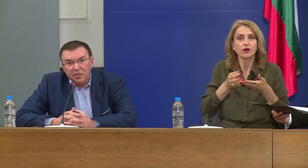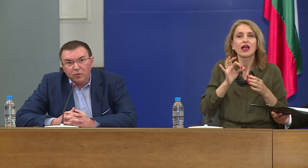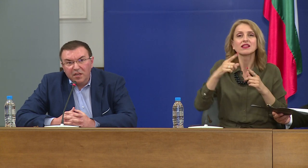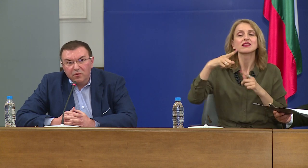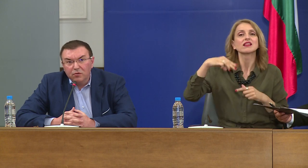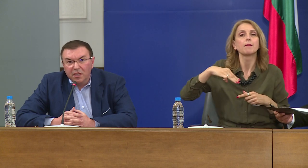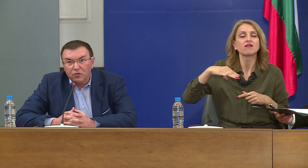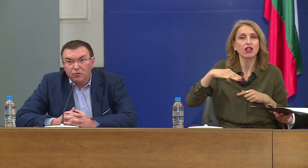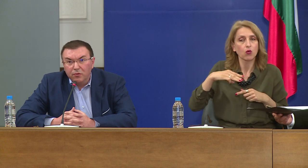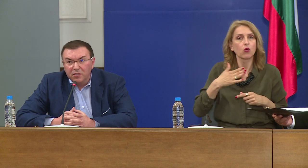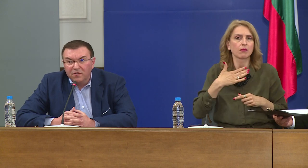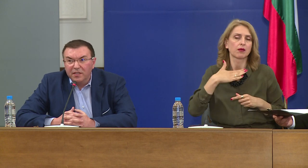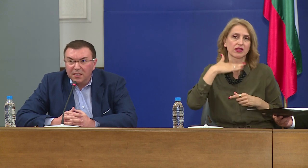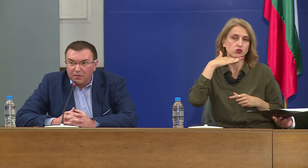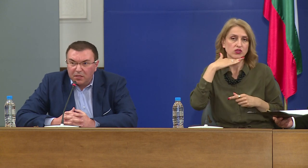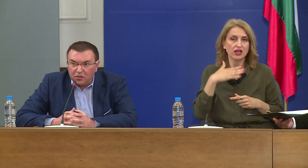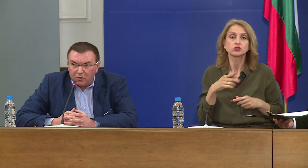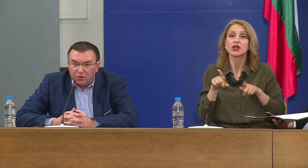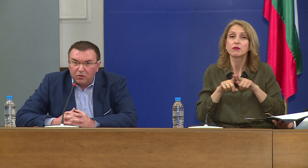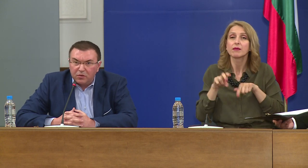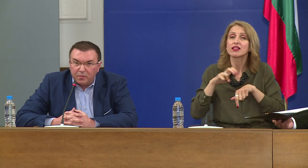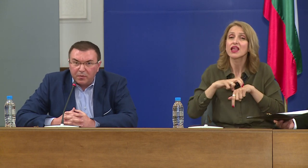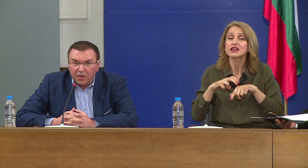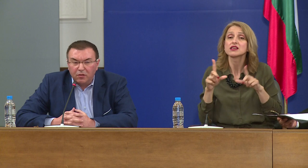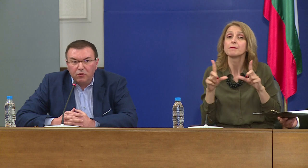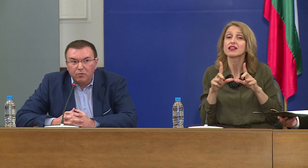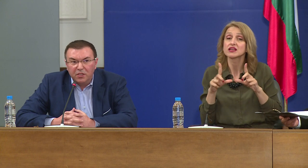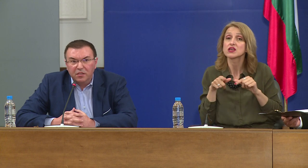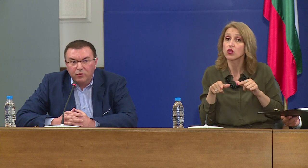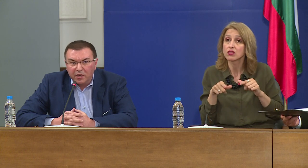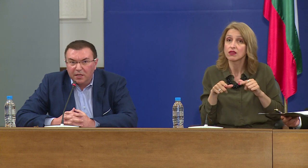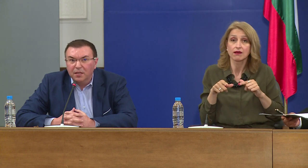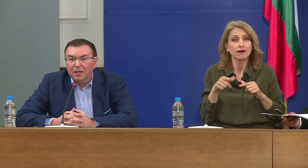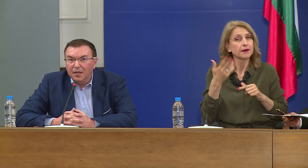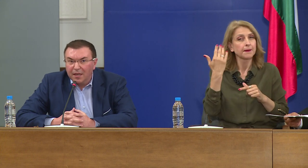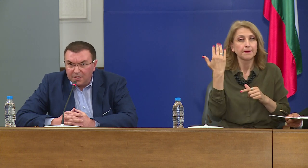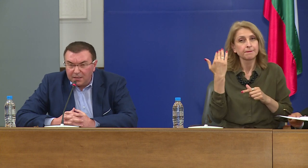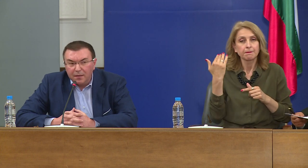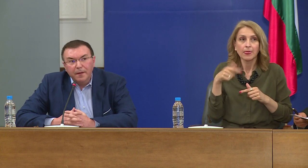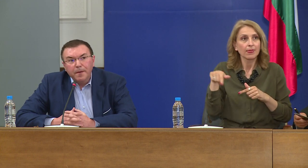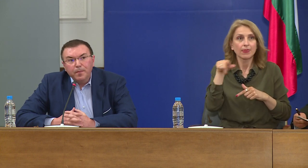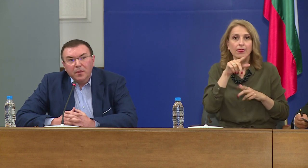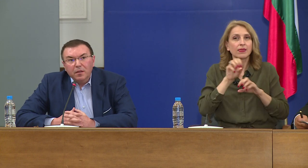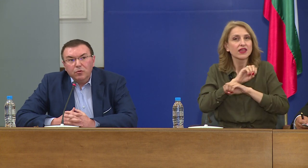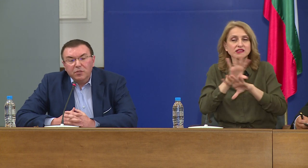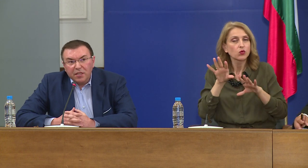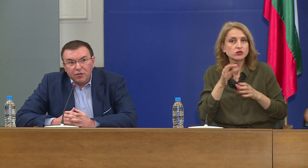Тамифу. Разполагаме с достатъчно количество дексаметазон, този препарат, който беше напоследък казан.